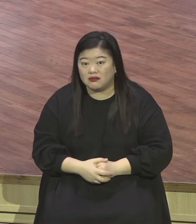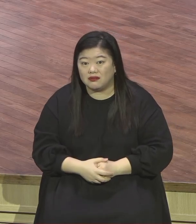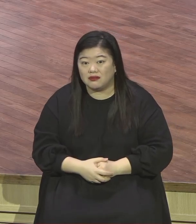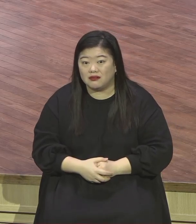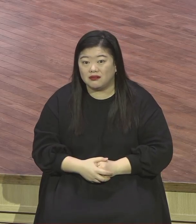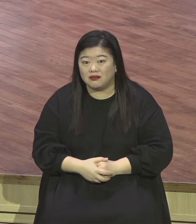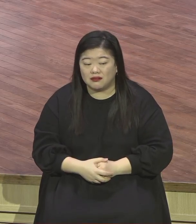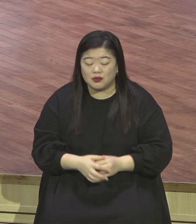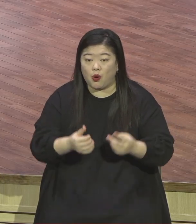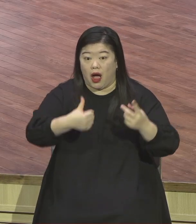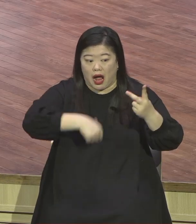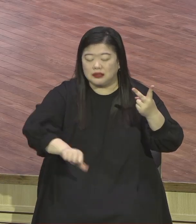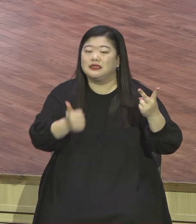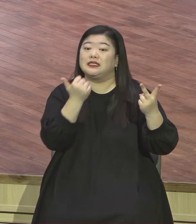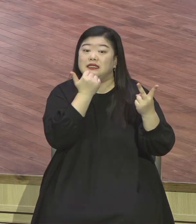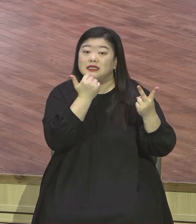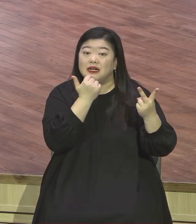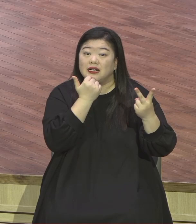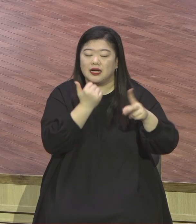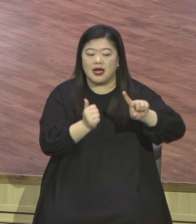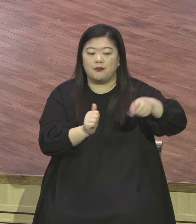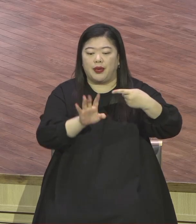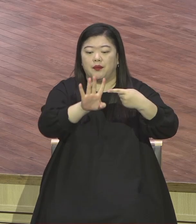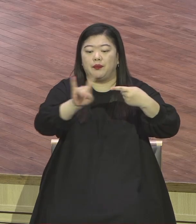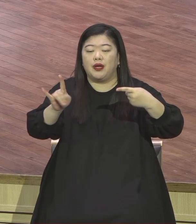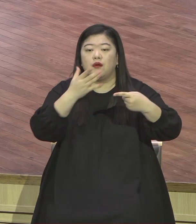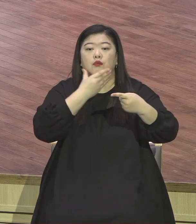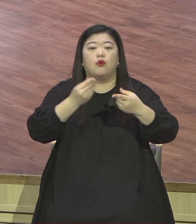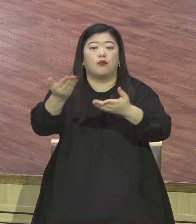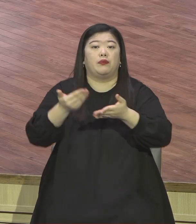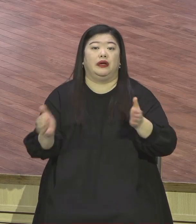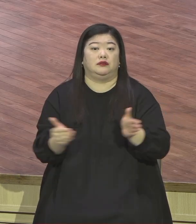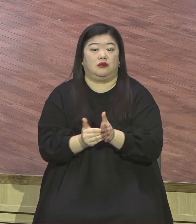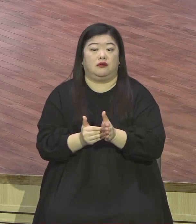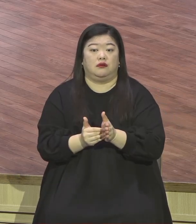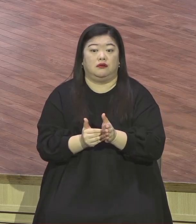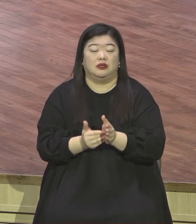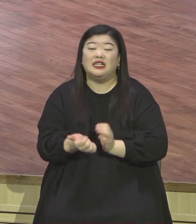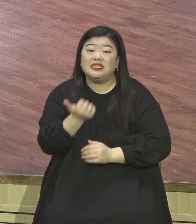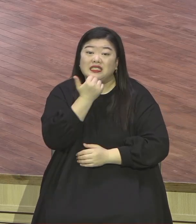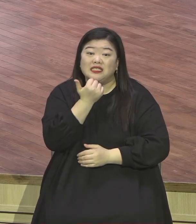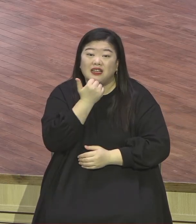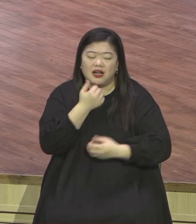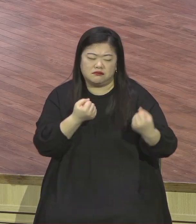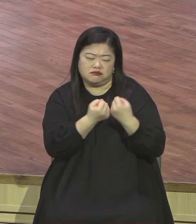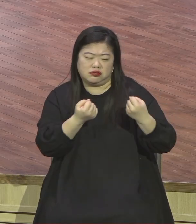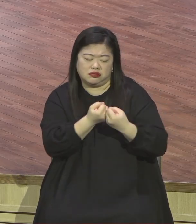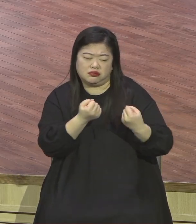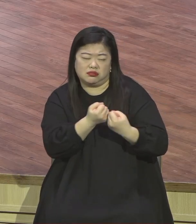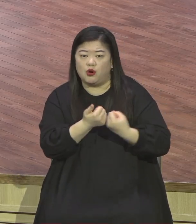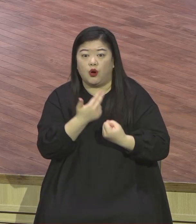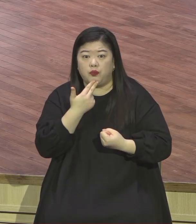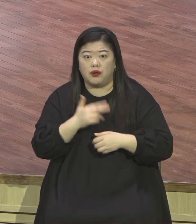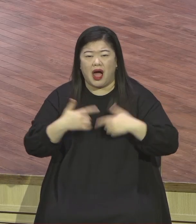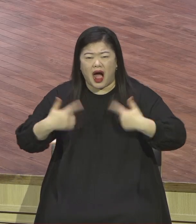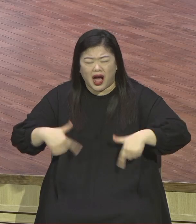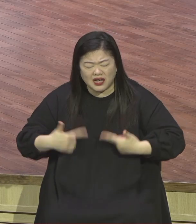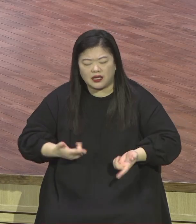이삭은 백배의 축복을 받았어요 인마누엘을 누리니까 이삭이 뭐 싸움을 했으면 양보 양보 양보 양보 계속 양보를 바보 덩신같이 계속